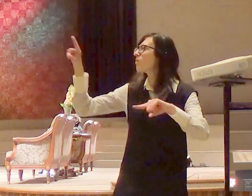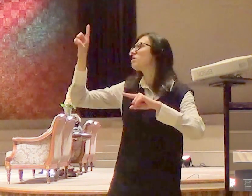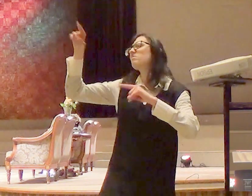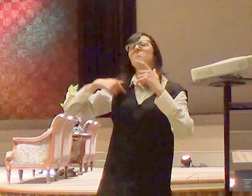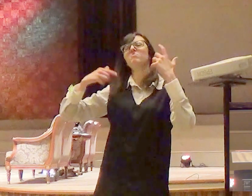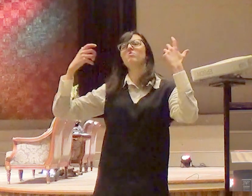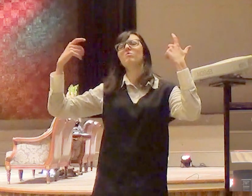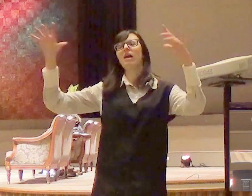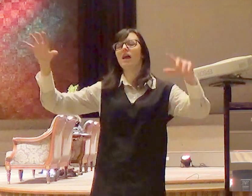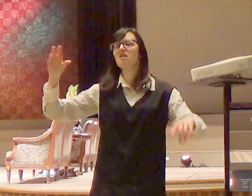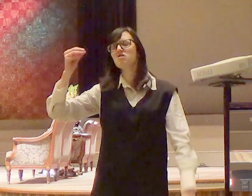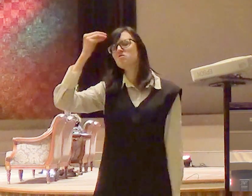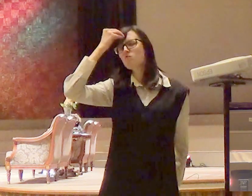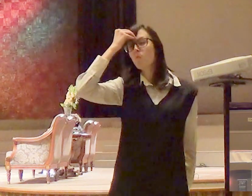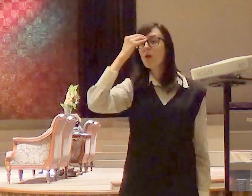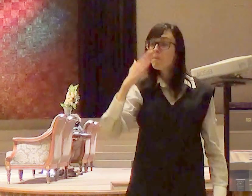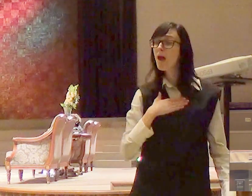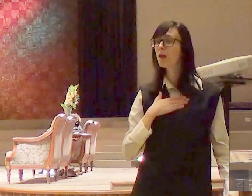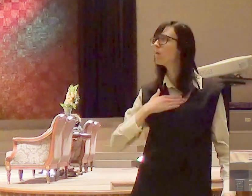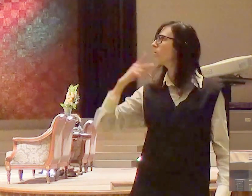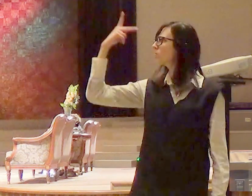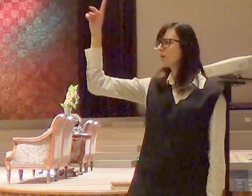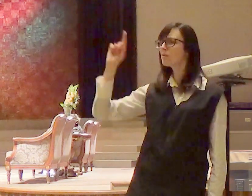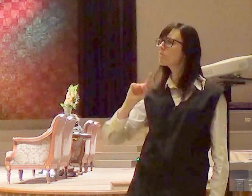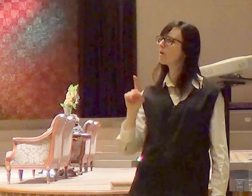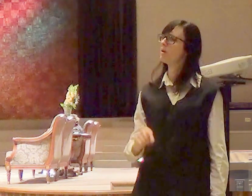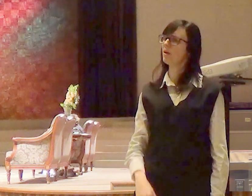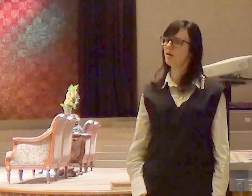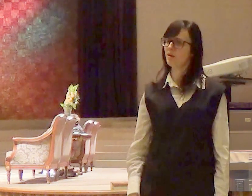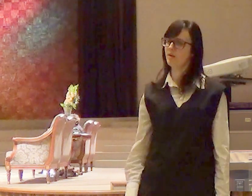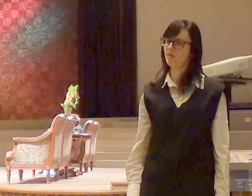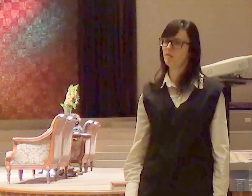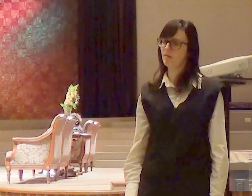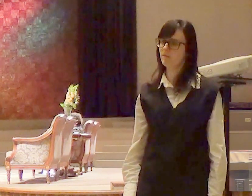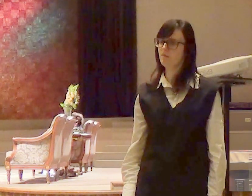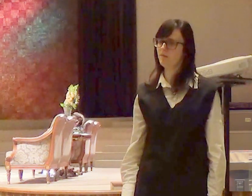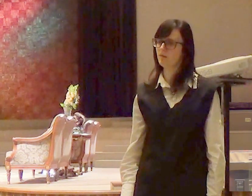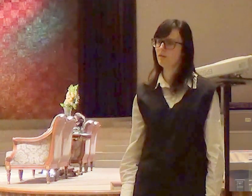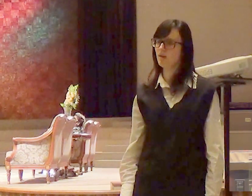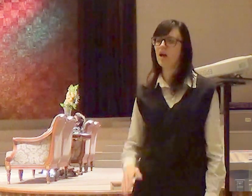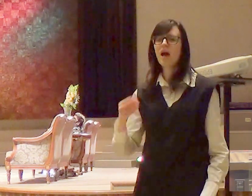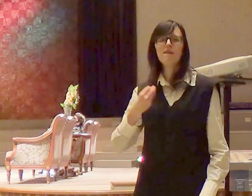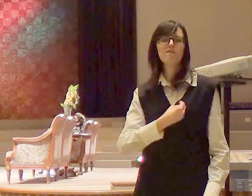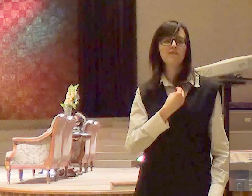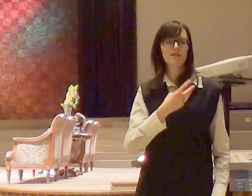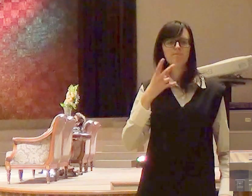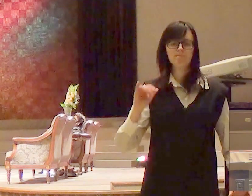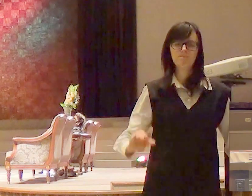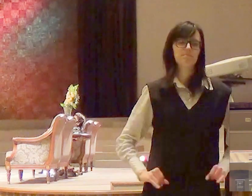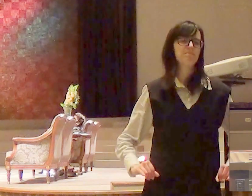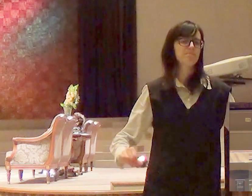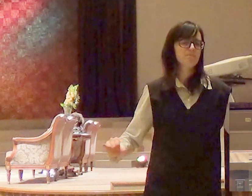Deus querendo dirigir a sua vida do seu jeito e aí leva as bordoadas da vida a primeira segunda terceira vez